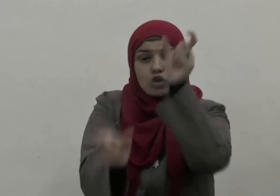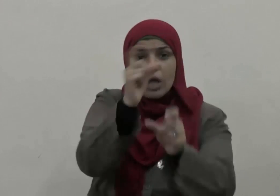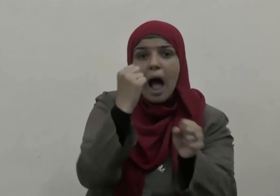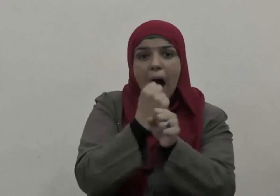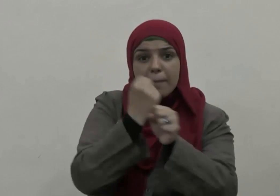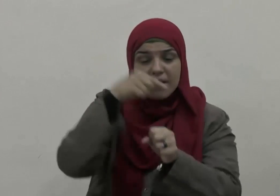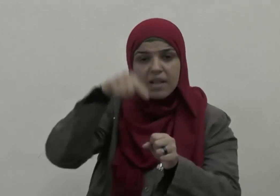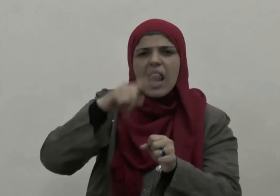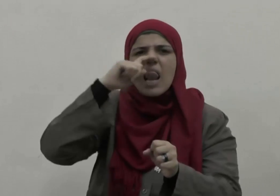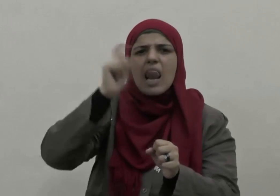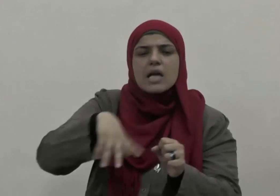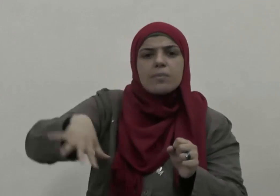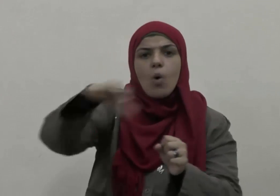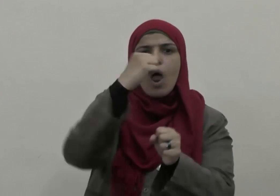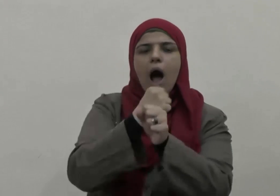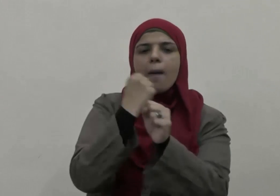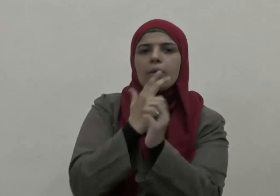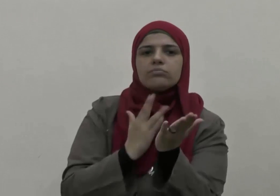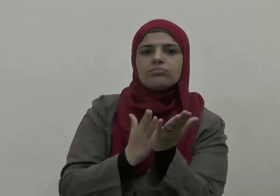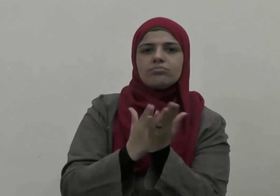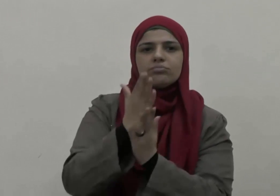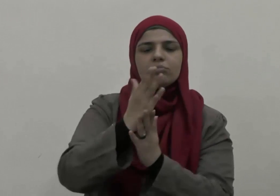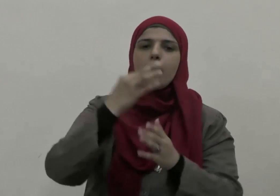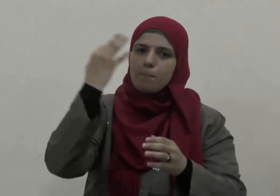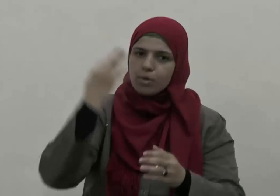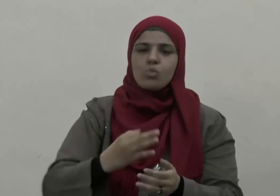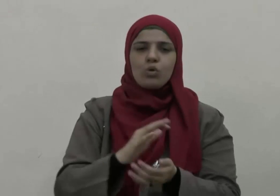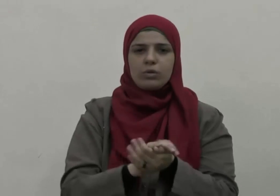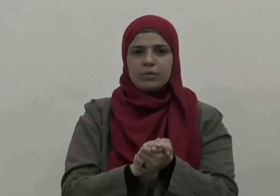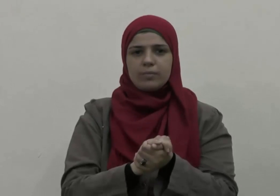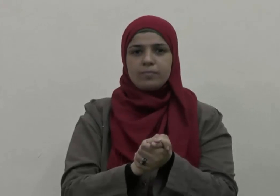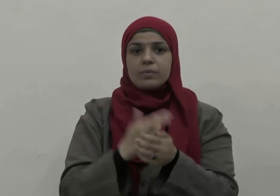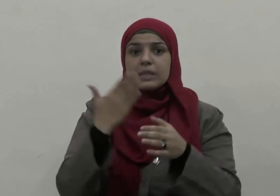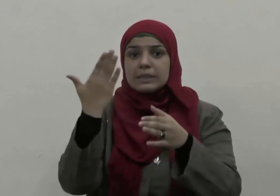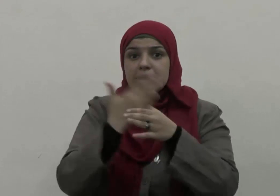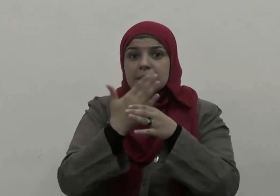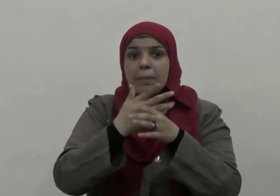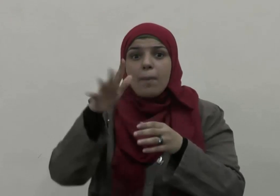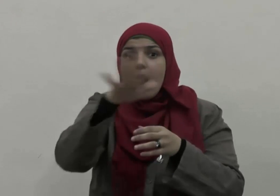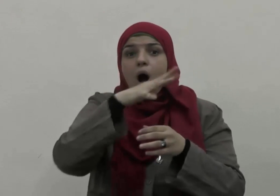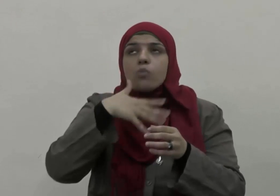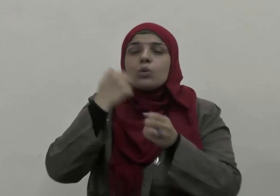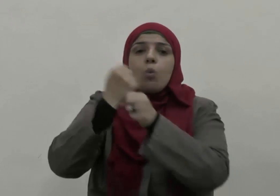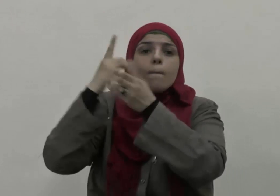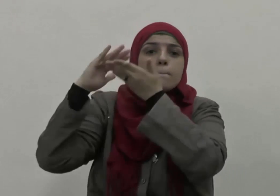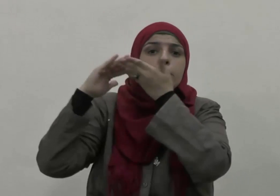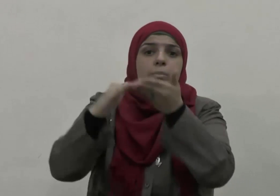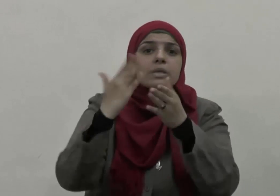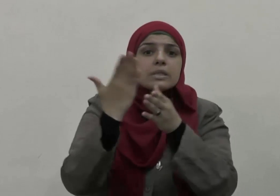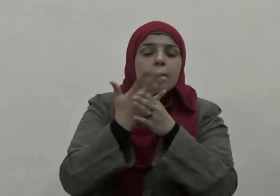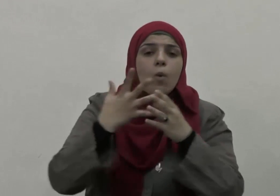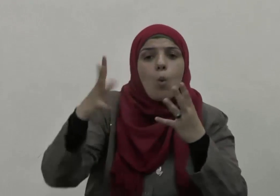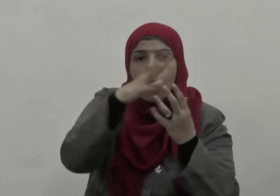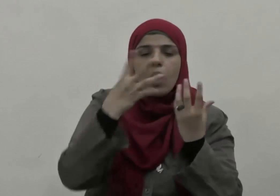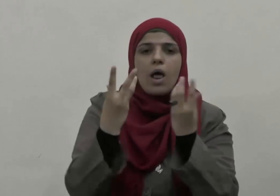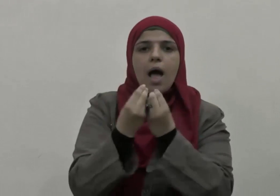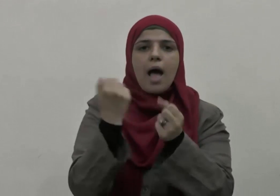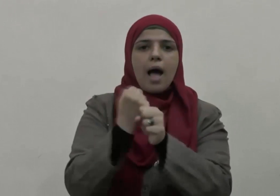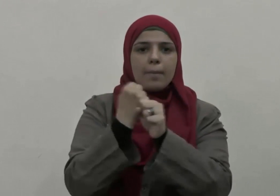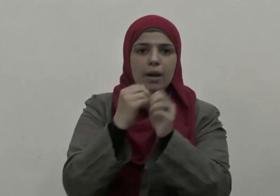أحدكم عملاً أن يتقنه فالدين والوطنية معاً